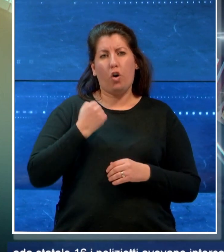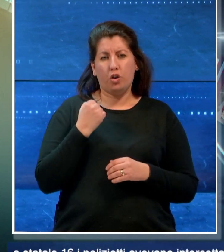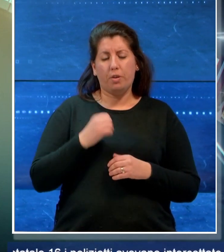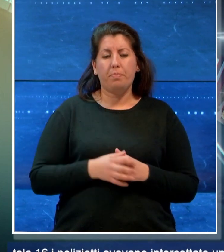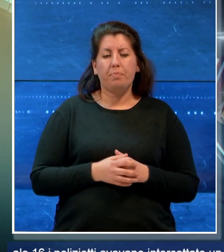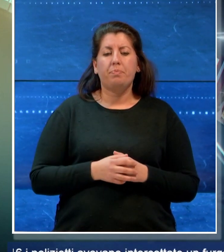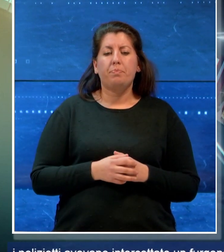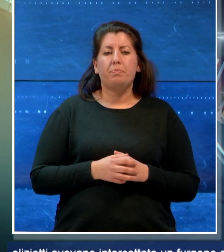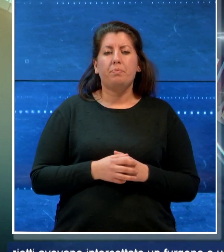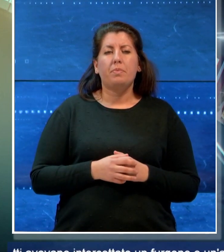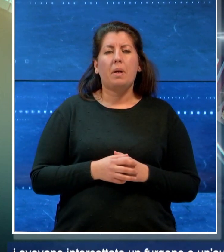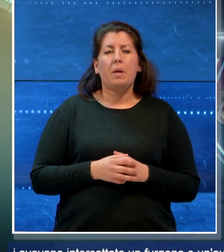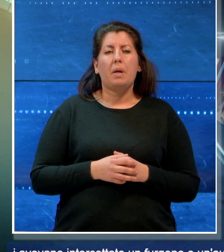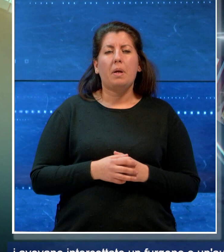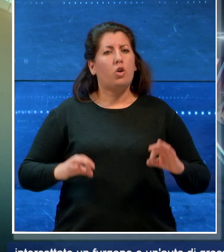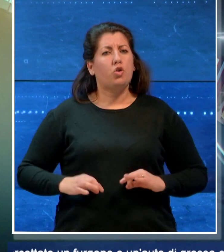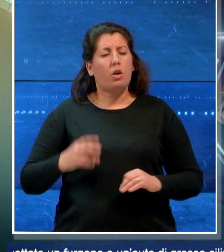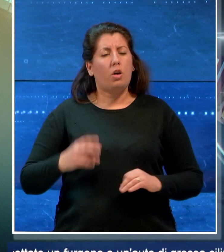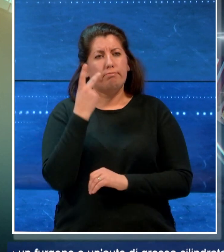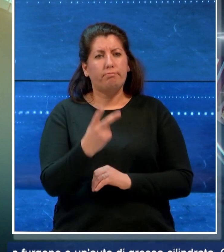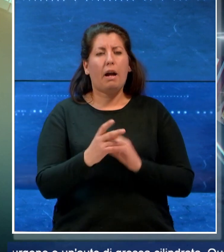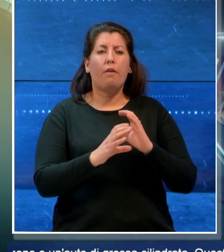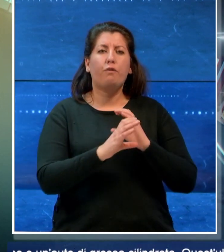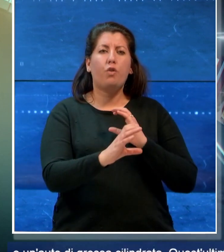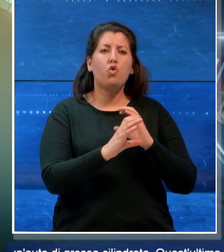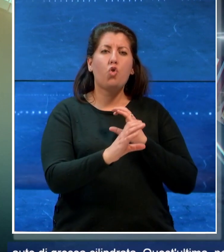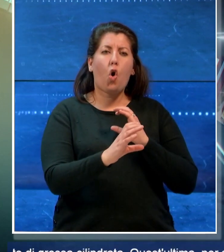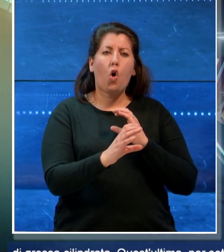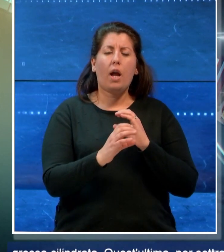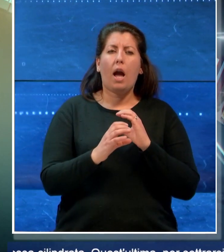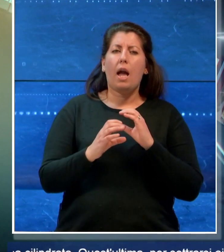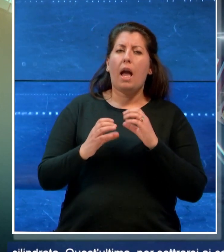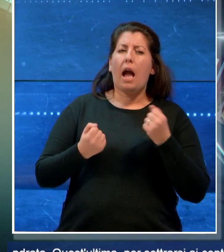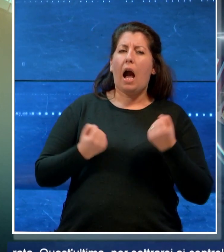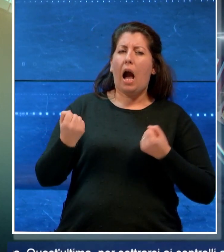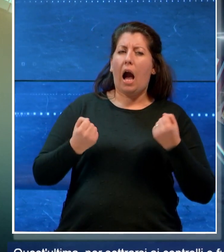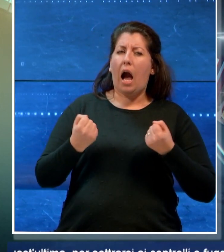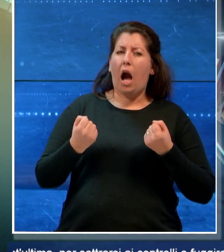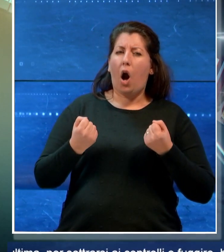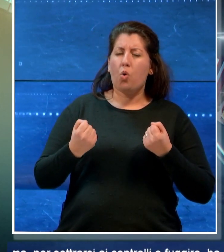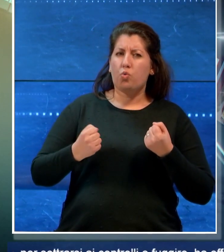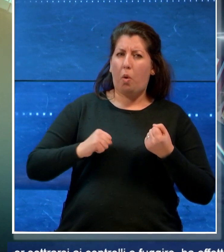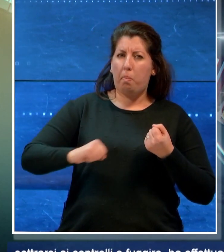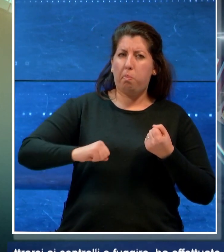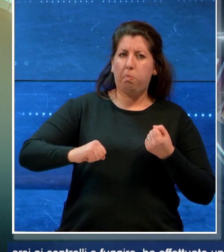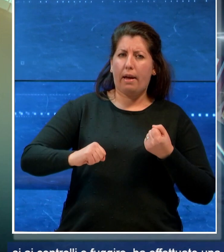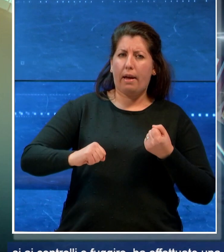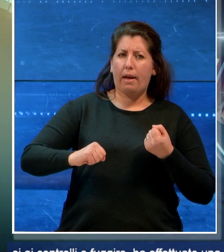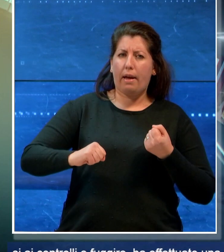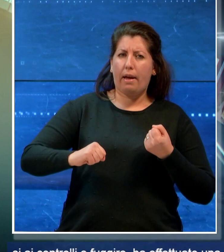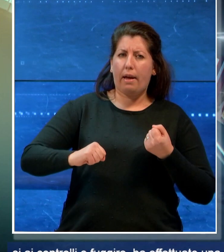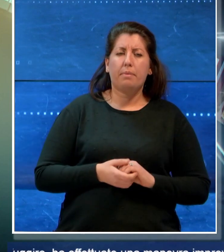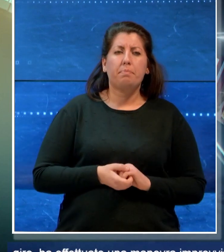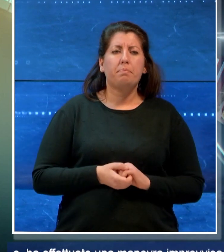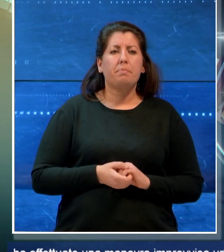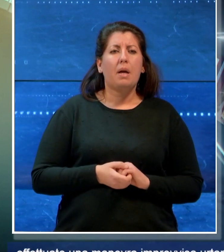avevano intercettato un furgone e un'auto di grossa cilindrata. Quest'ultima,